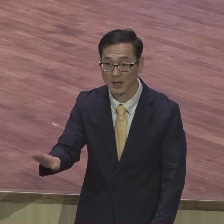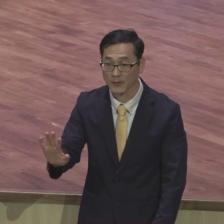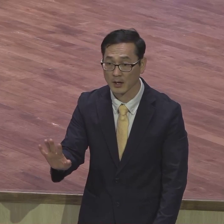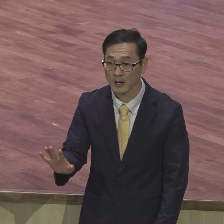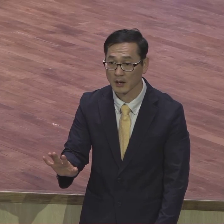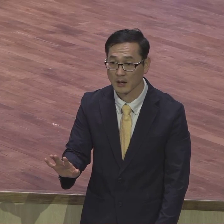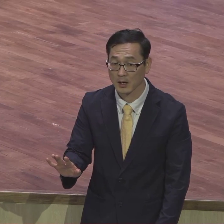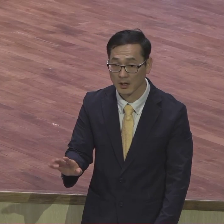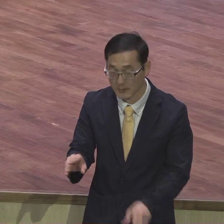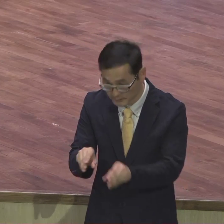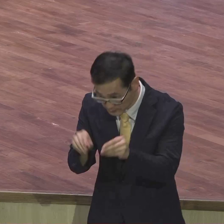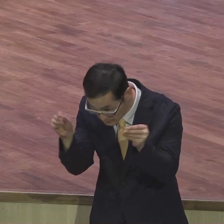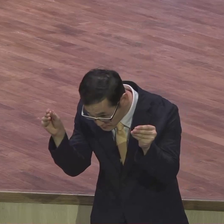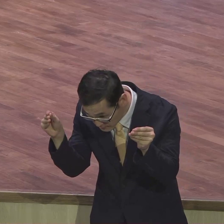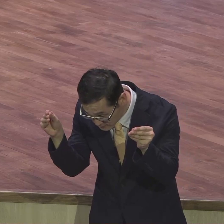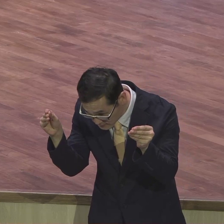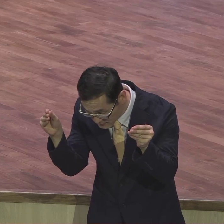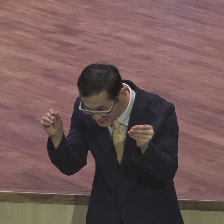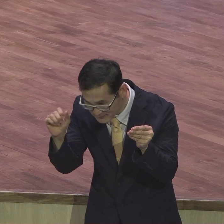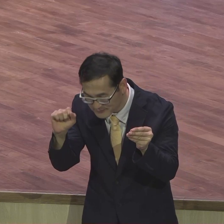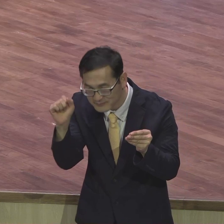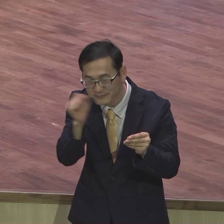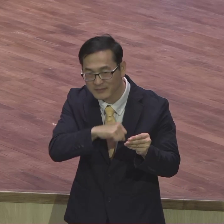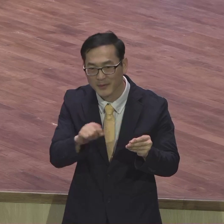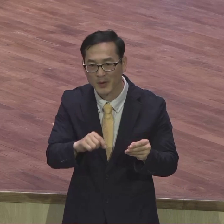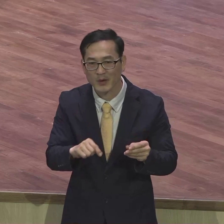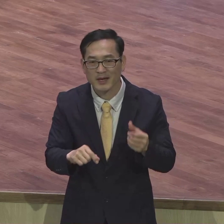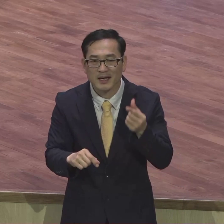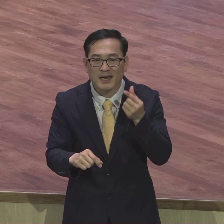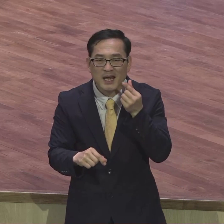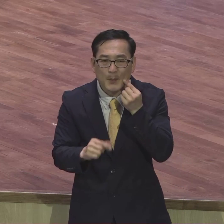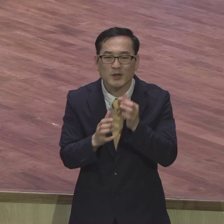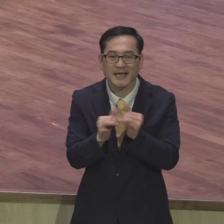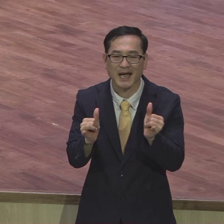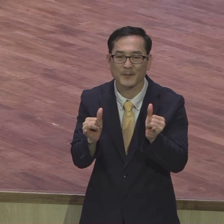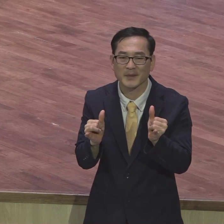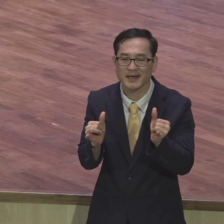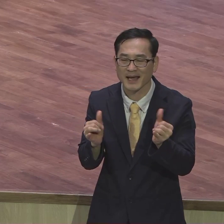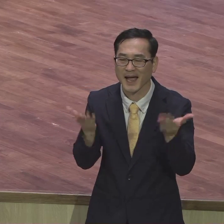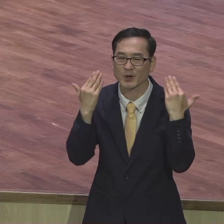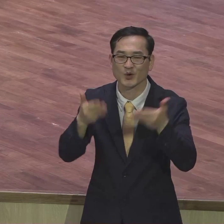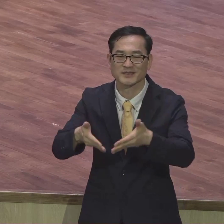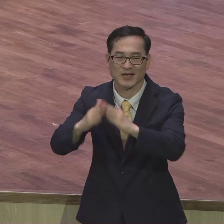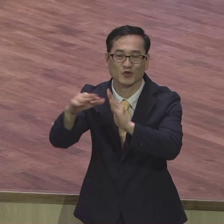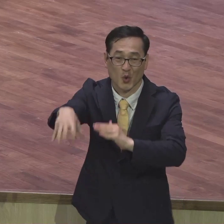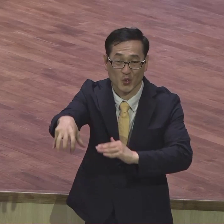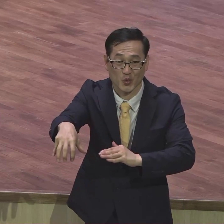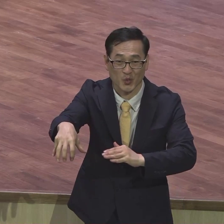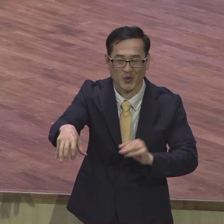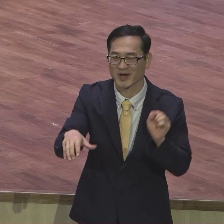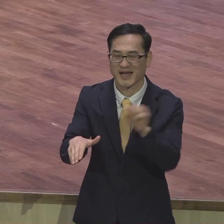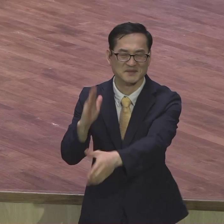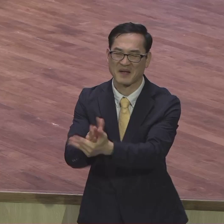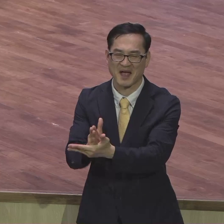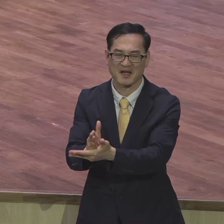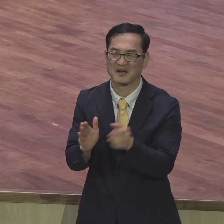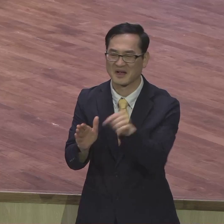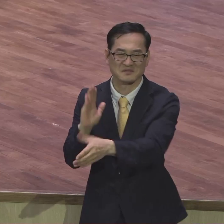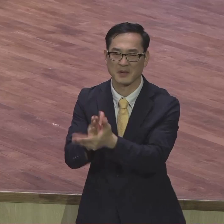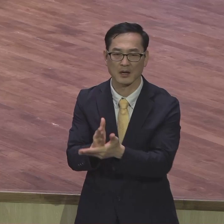알고보니까 일본 사람이 세우는 학교에 가면 안 된다는 거요 소가 나오유키가 일본 장